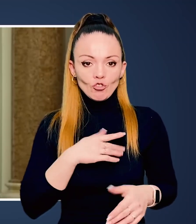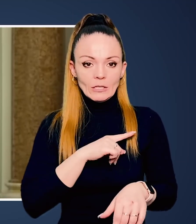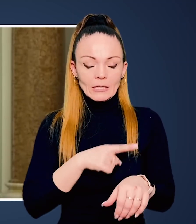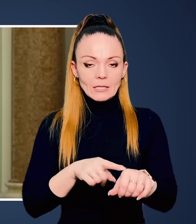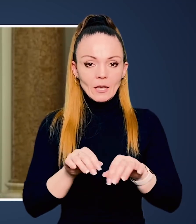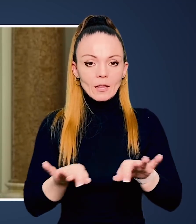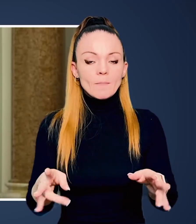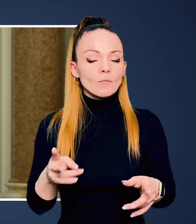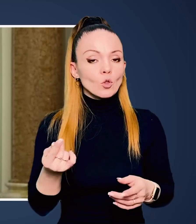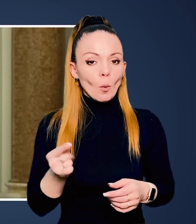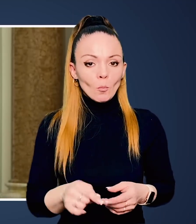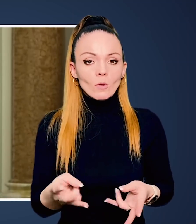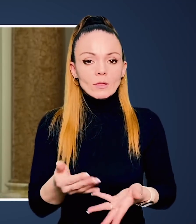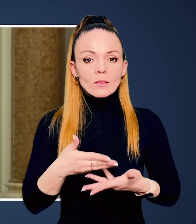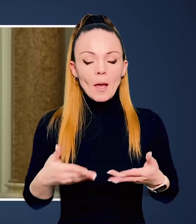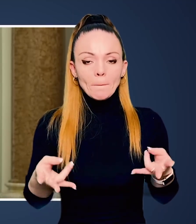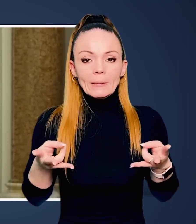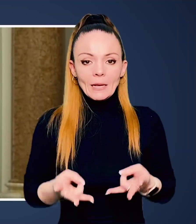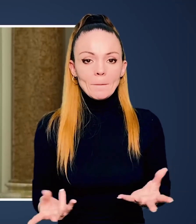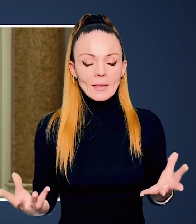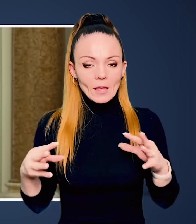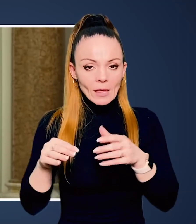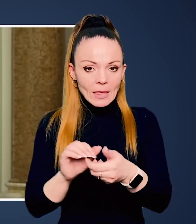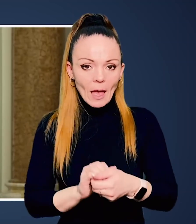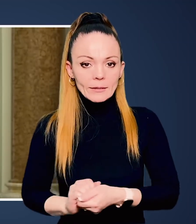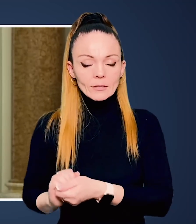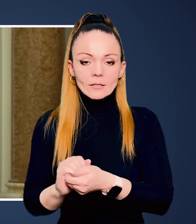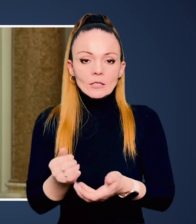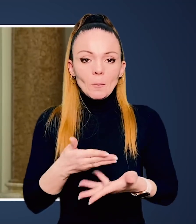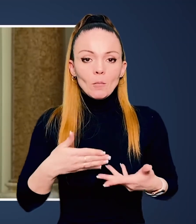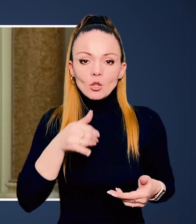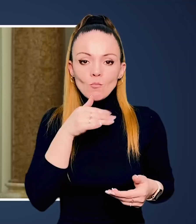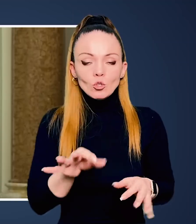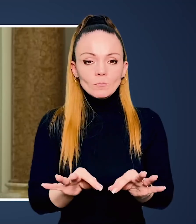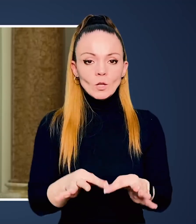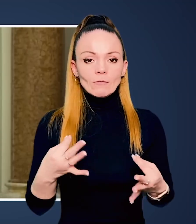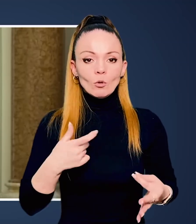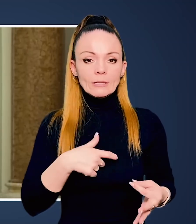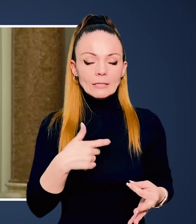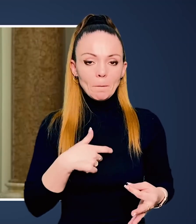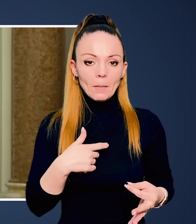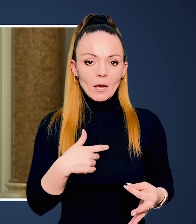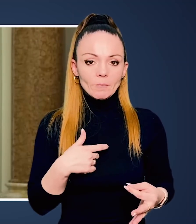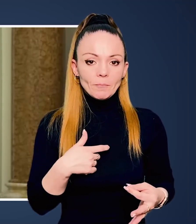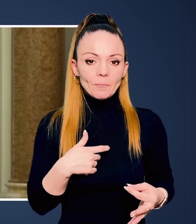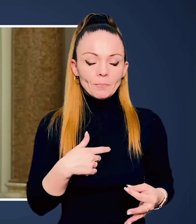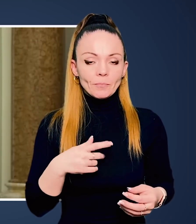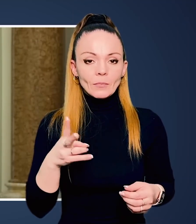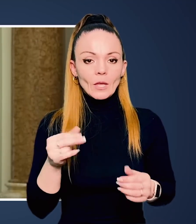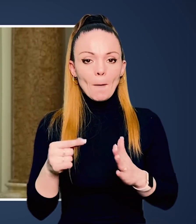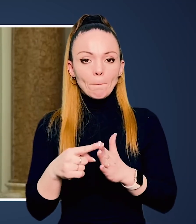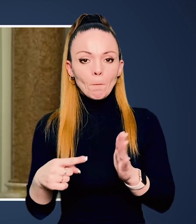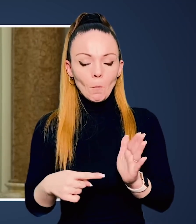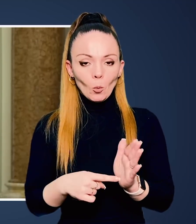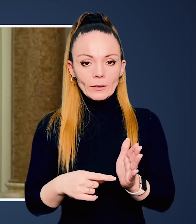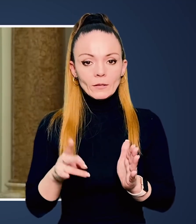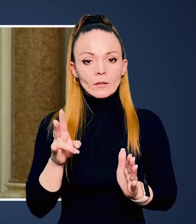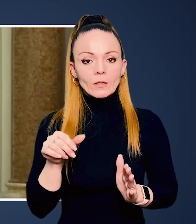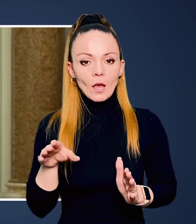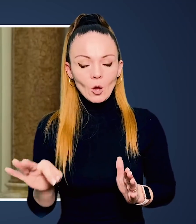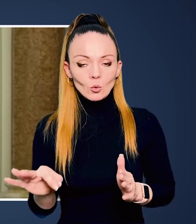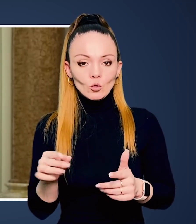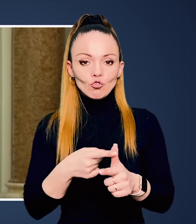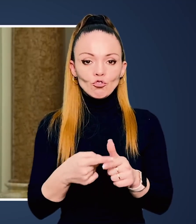розпорушить наші сили, тому нам потрібна єдність саме тепер, і ми не можемо дозволити собі на